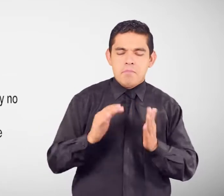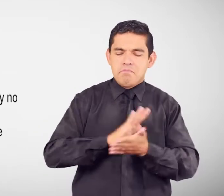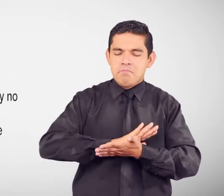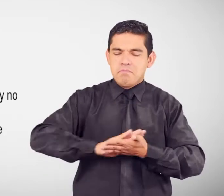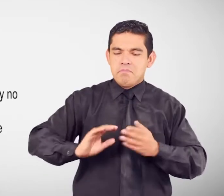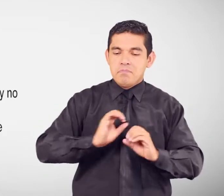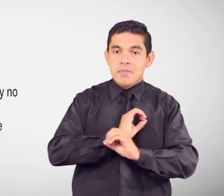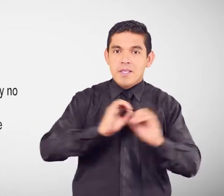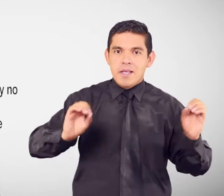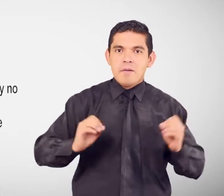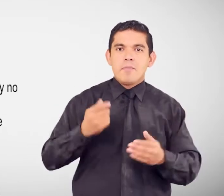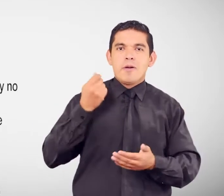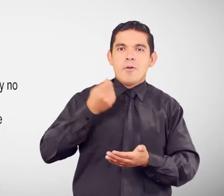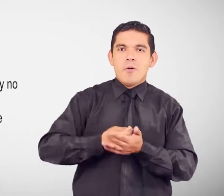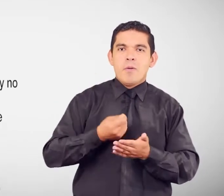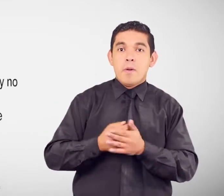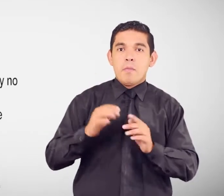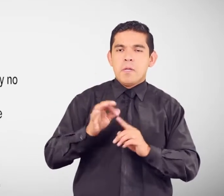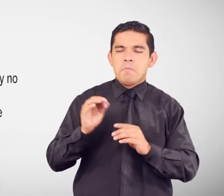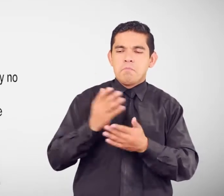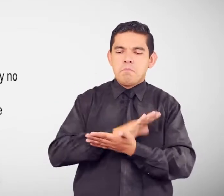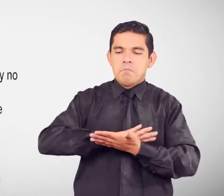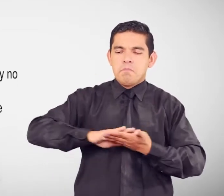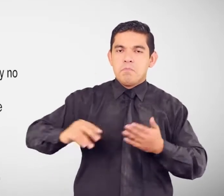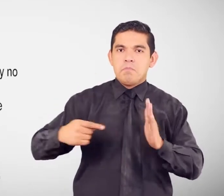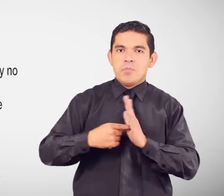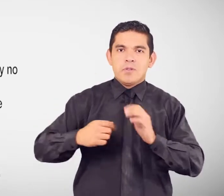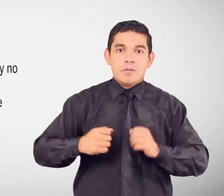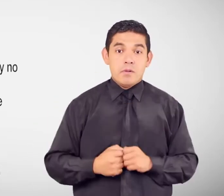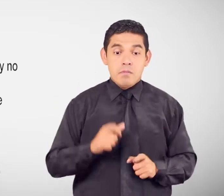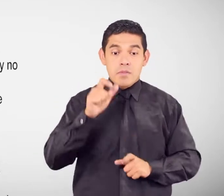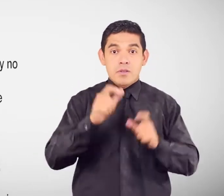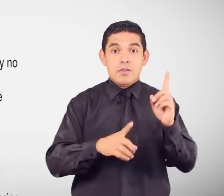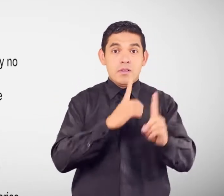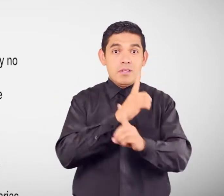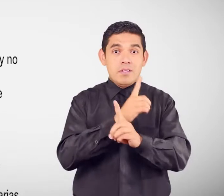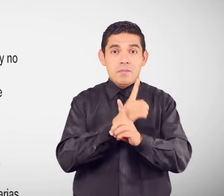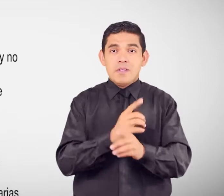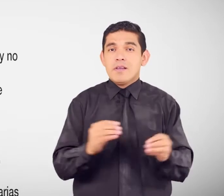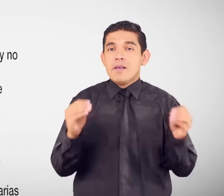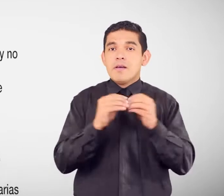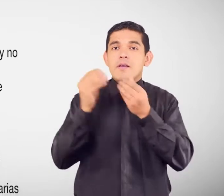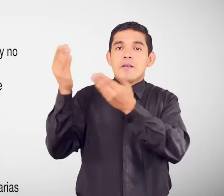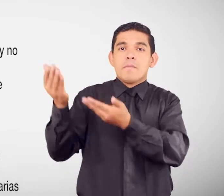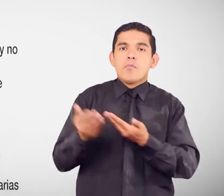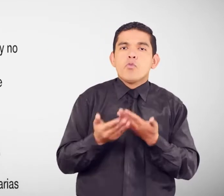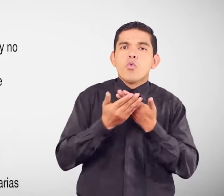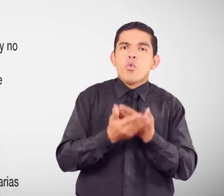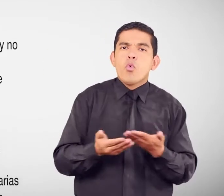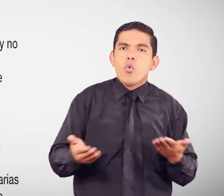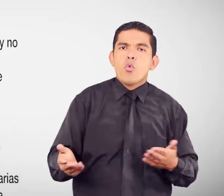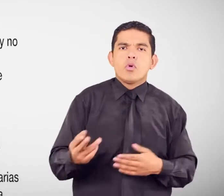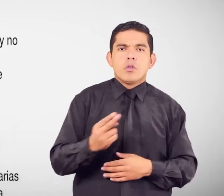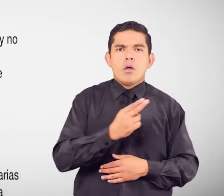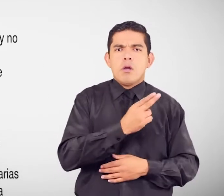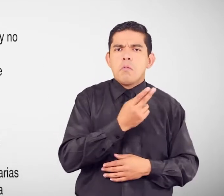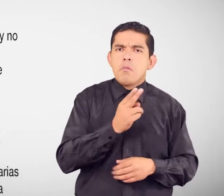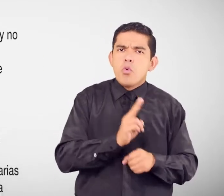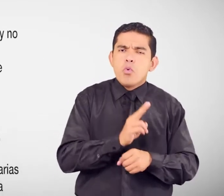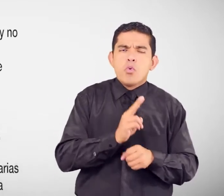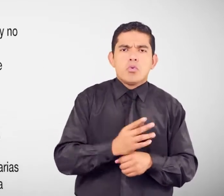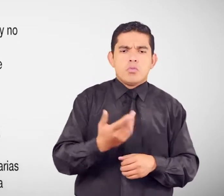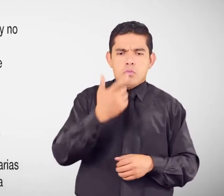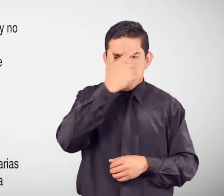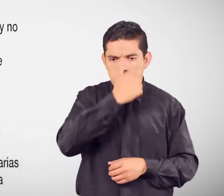especiales También Las personas Con discapacidad Pueden importar Otros bienes De uso personal Como órtesis Y